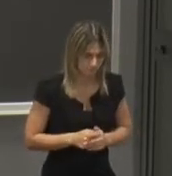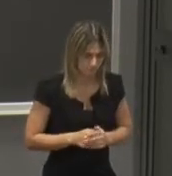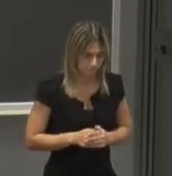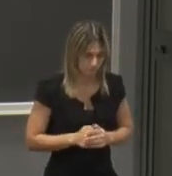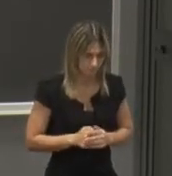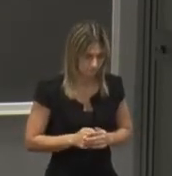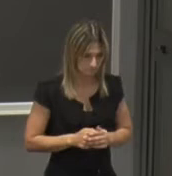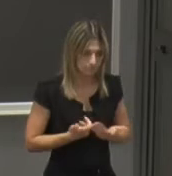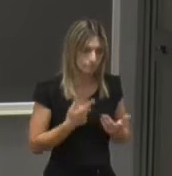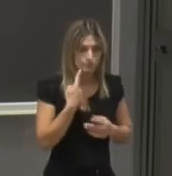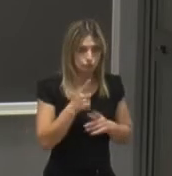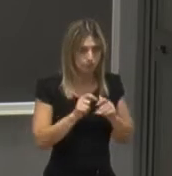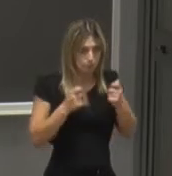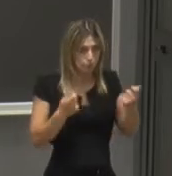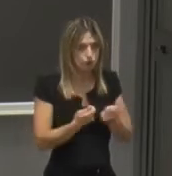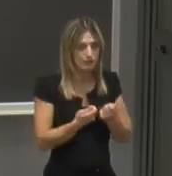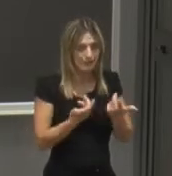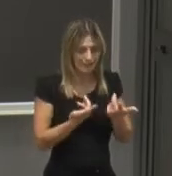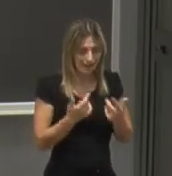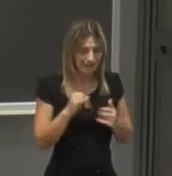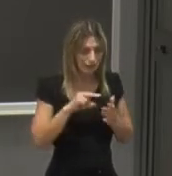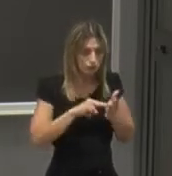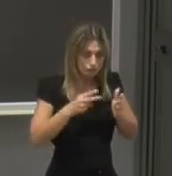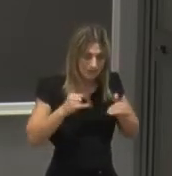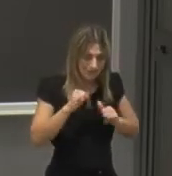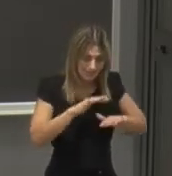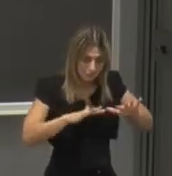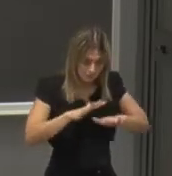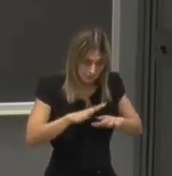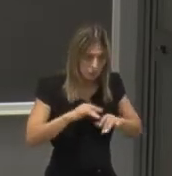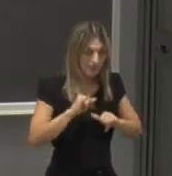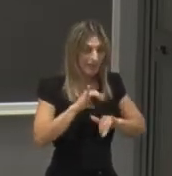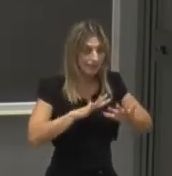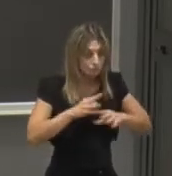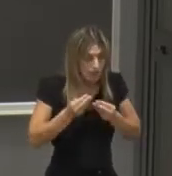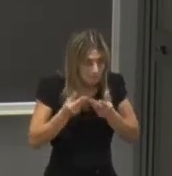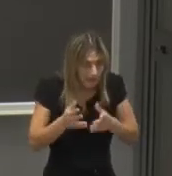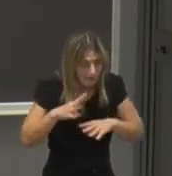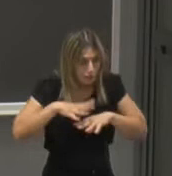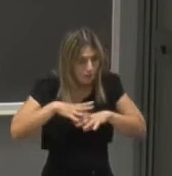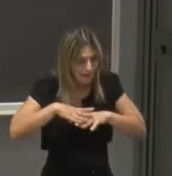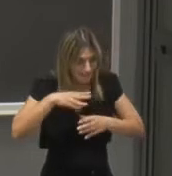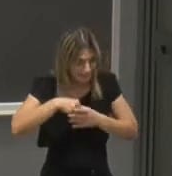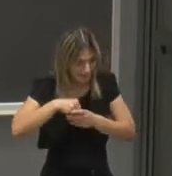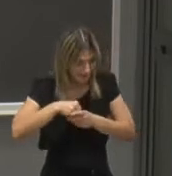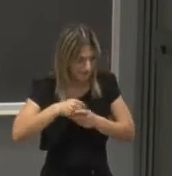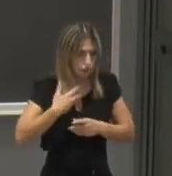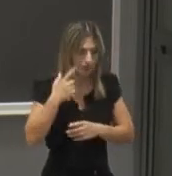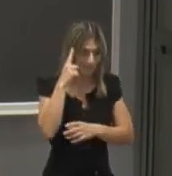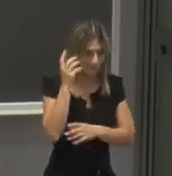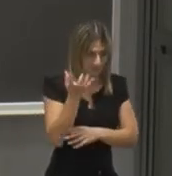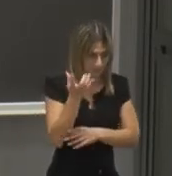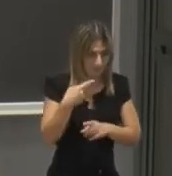ovviamente più in generale l'ingegneria dell'informazione, informatica e matematica si incontrano nella teoria e nelle